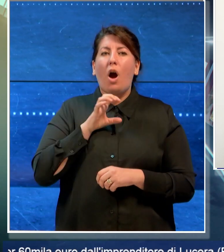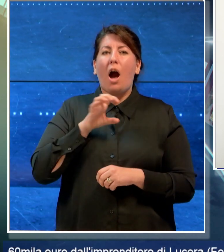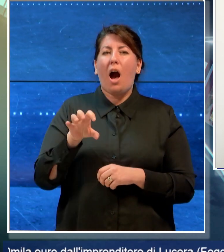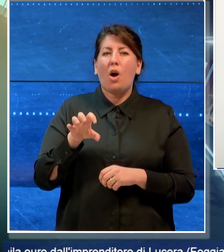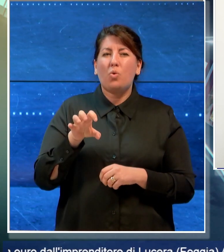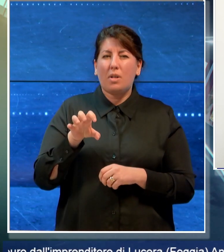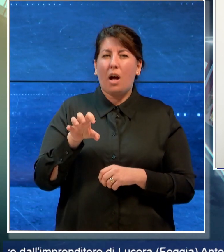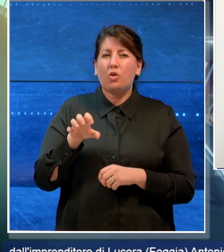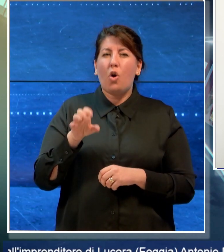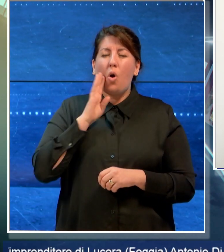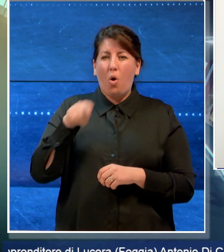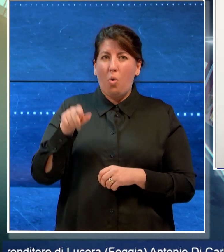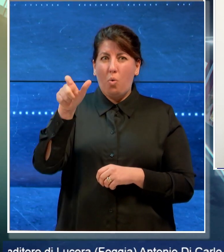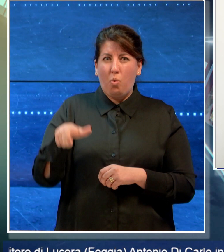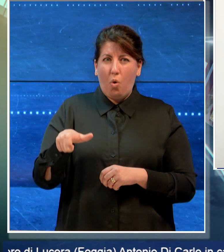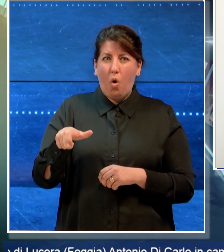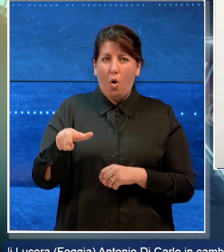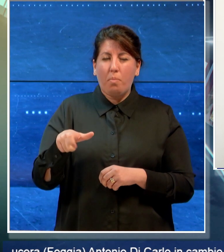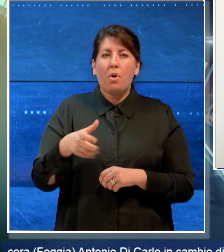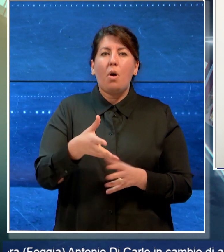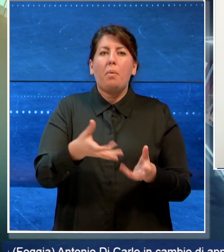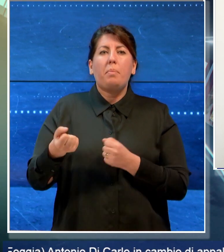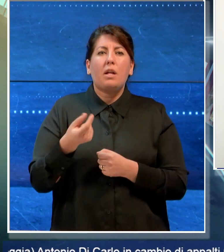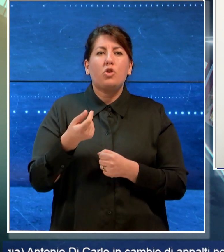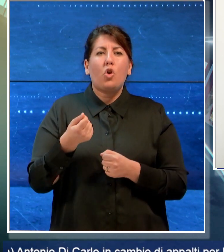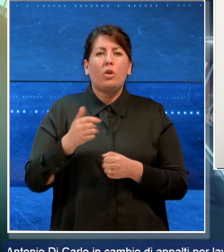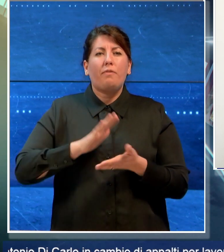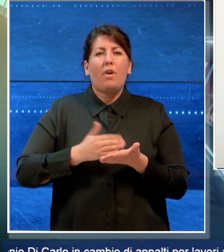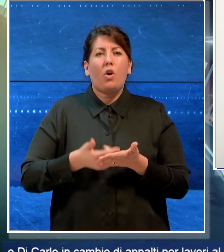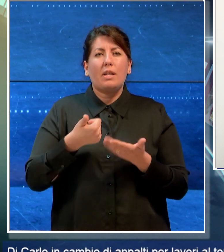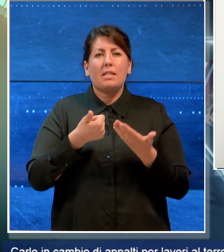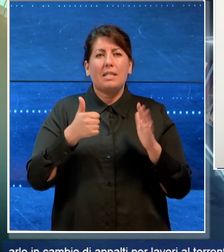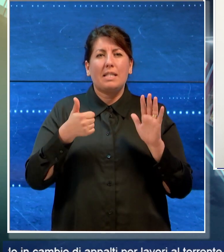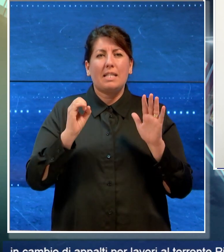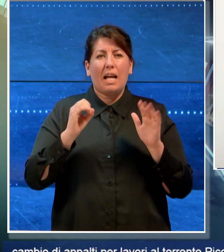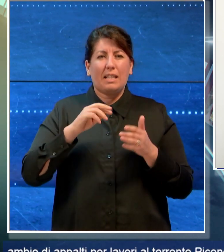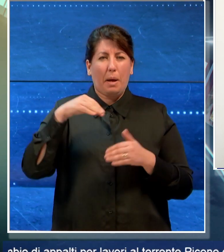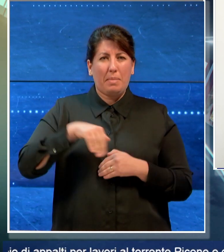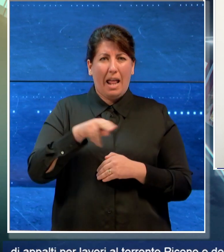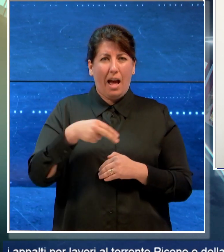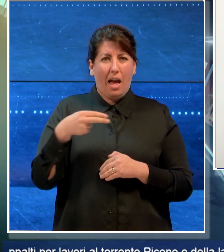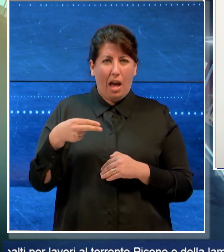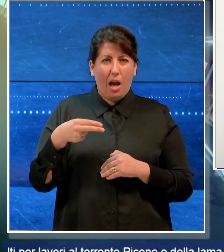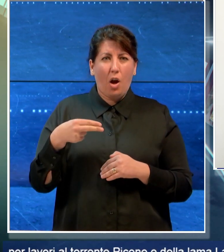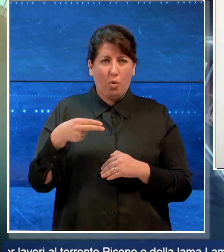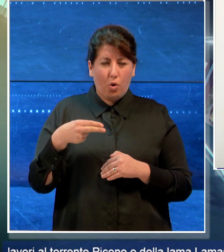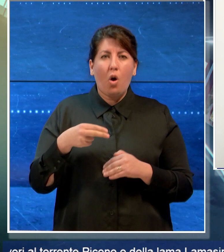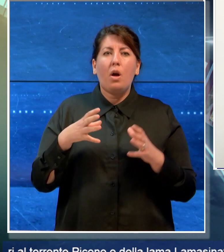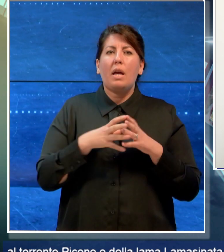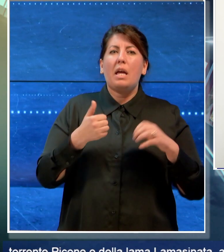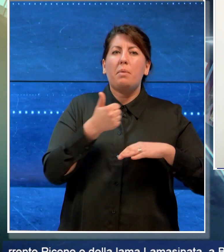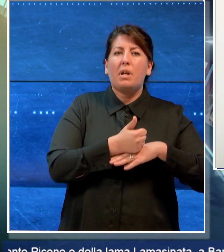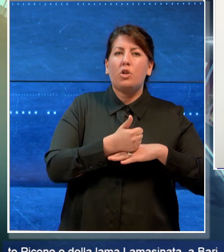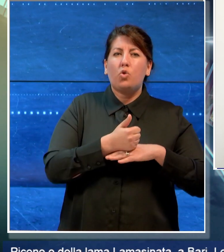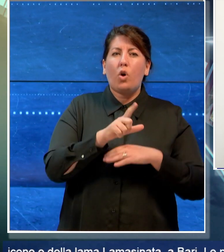ricevuto tangenti per 60.000 euro dall'imprenditore di Lucera, Antonio